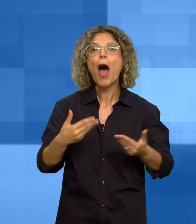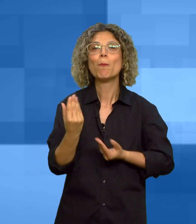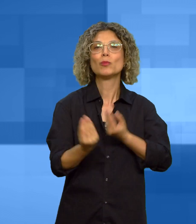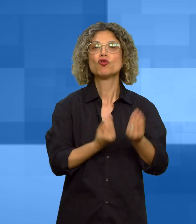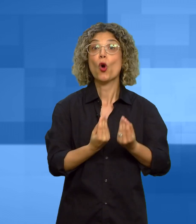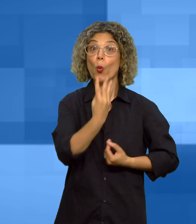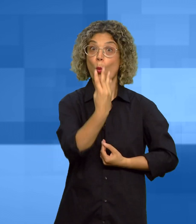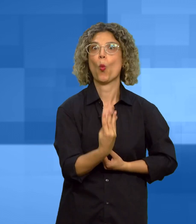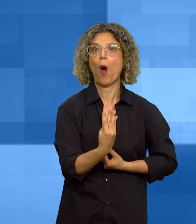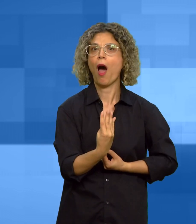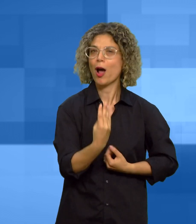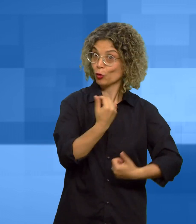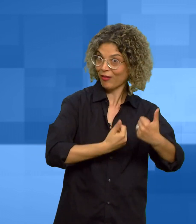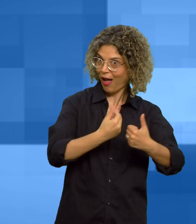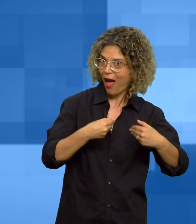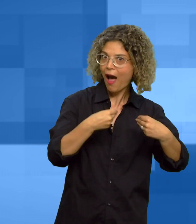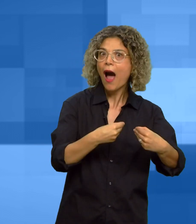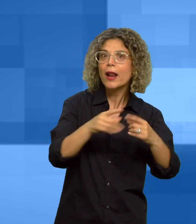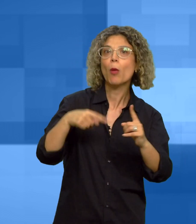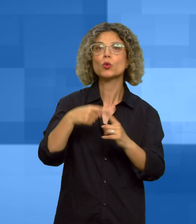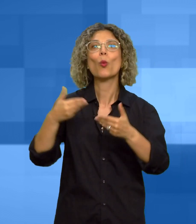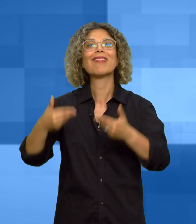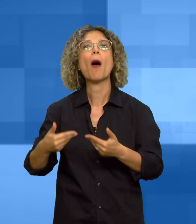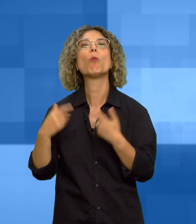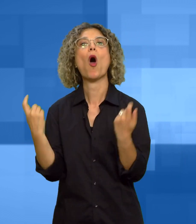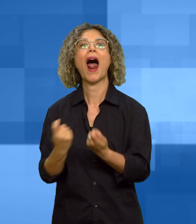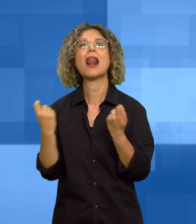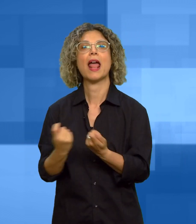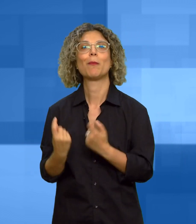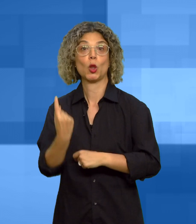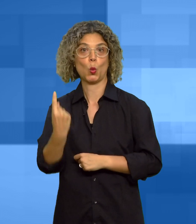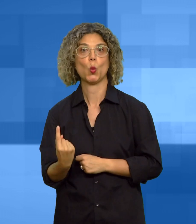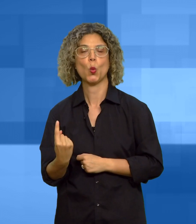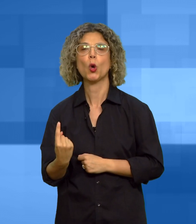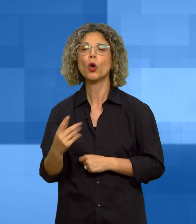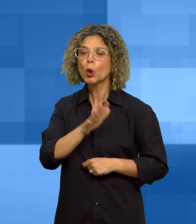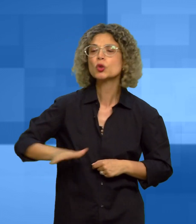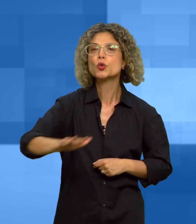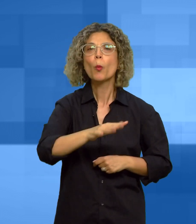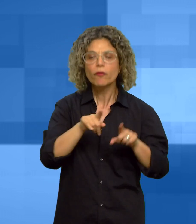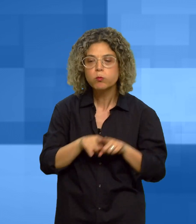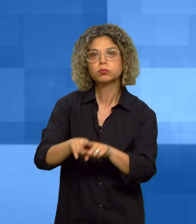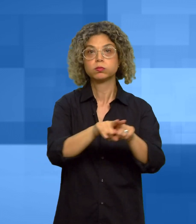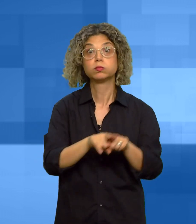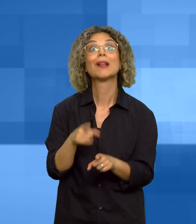campi di gioco ed uno di allenamento con superficie omogenea